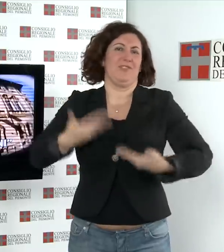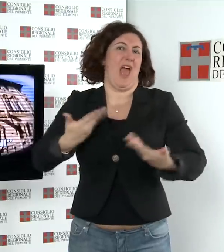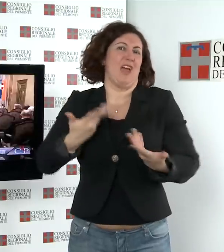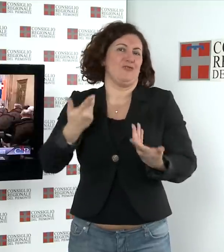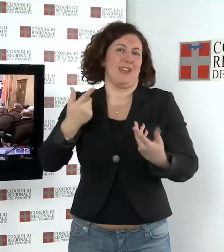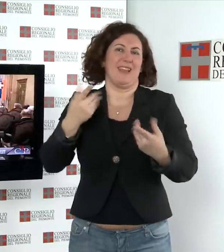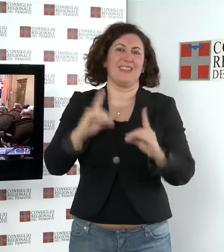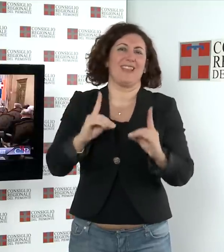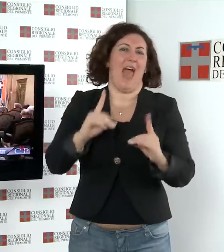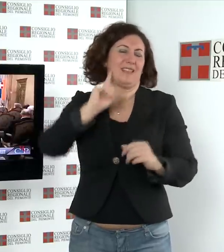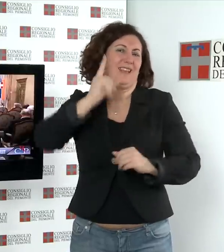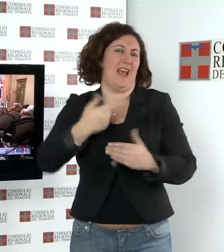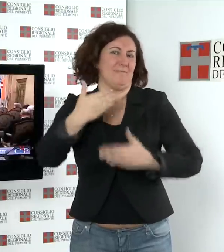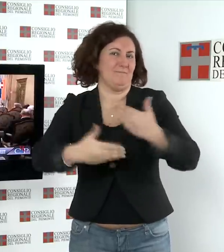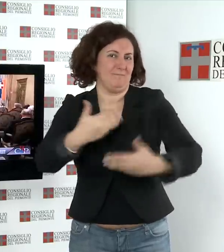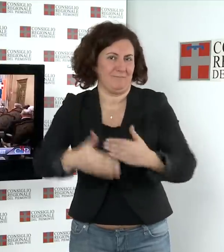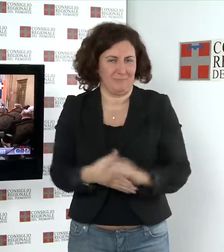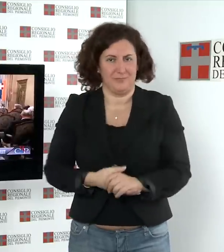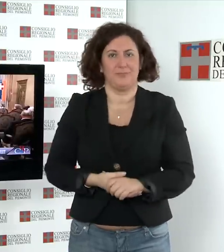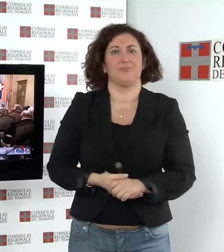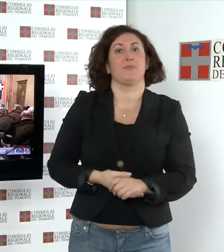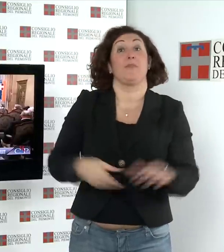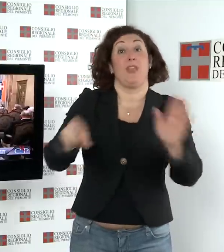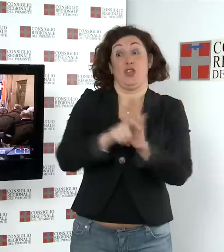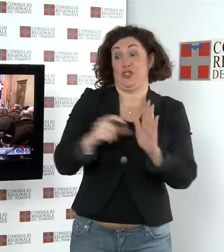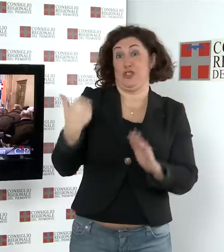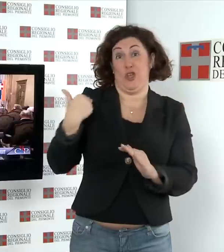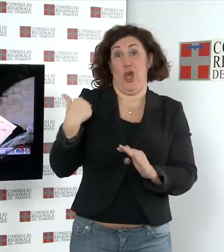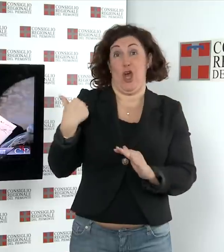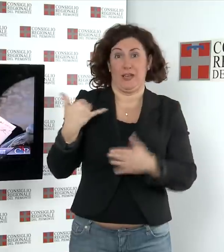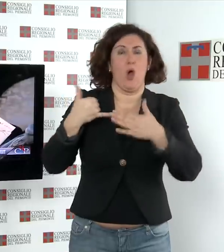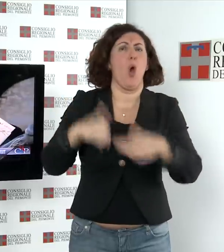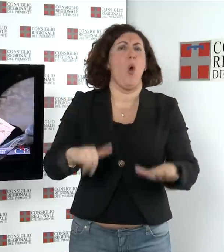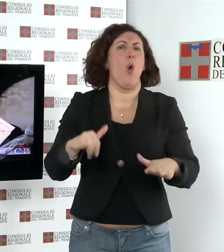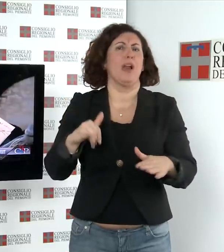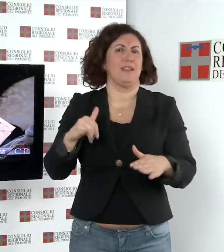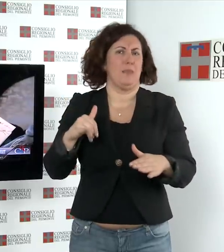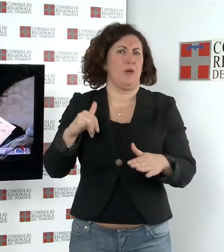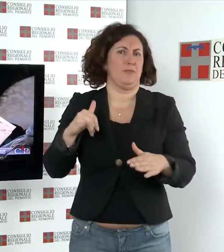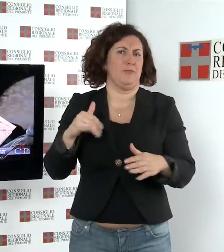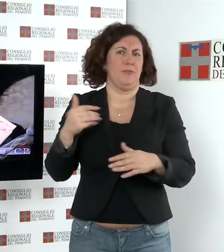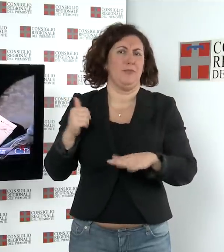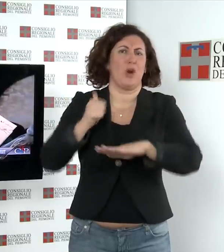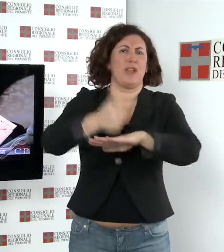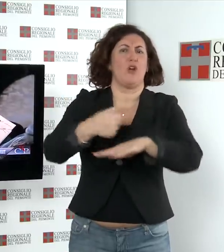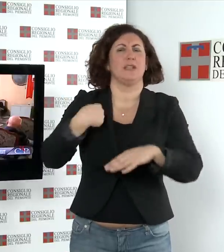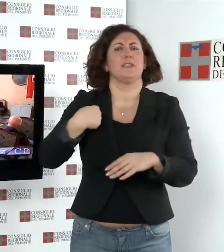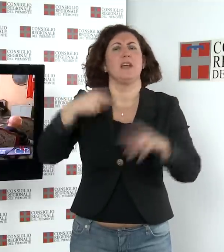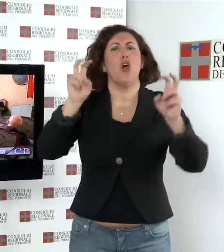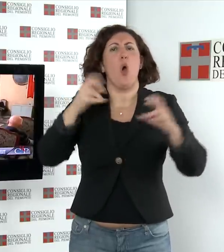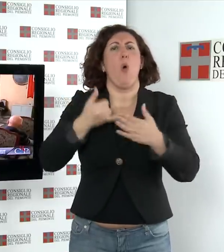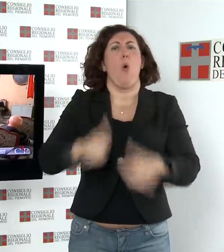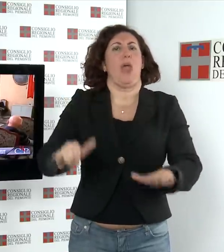Partigiani La nostra storia è recente raccontata dai suoi ultimi protagonisti nel libro Io sono l'ultimo Lettere di Partigiani